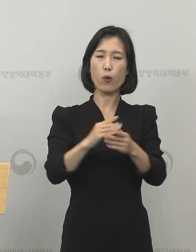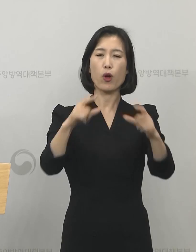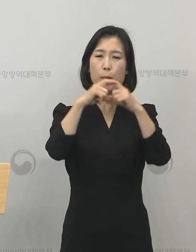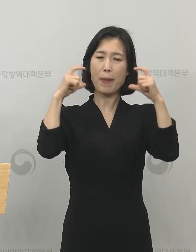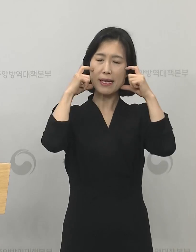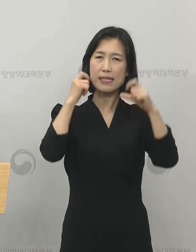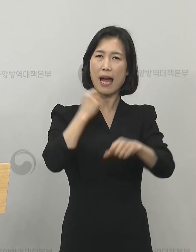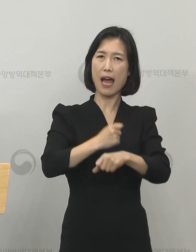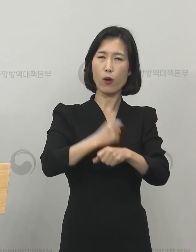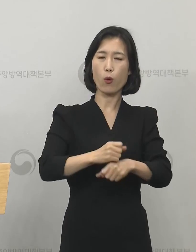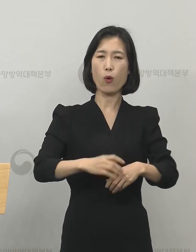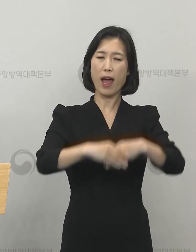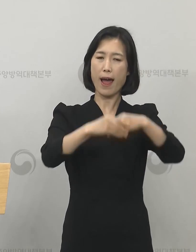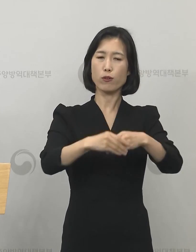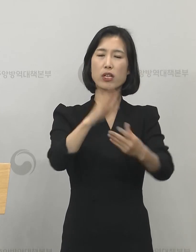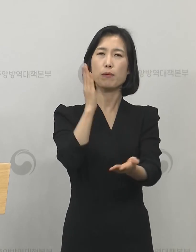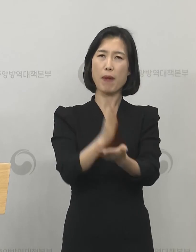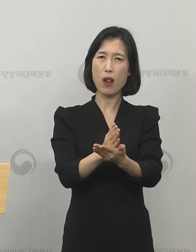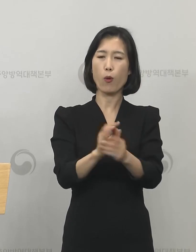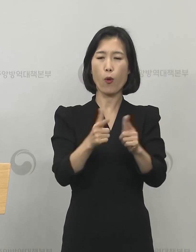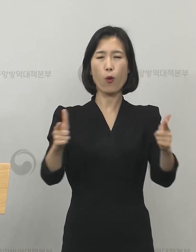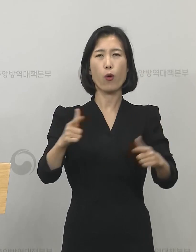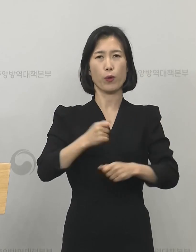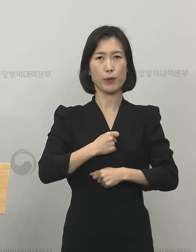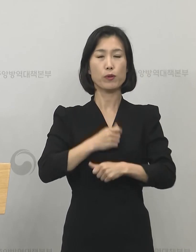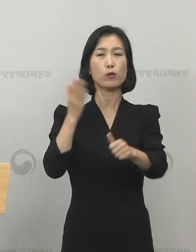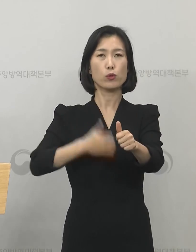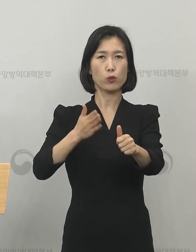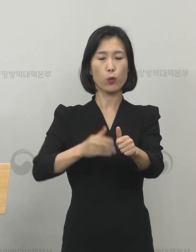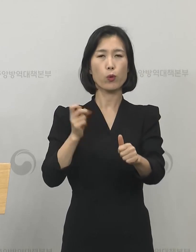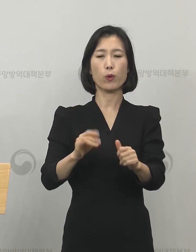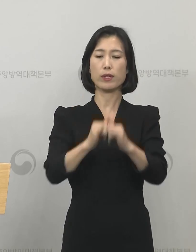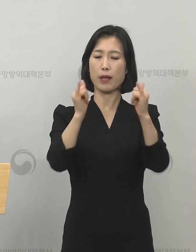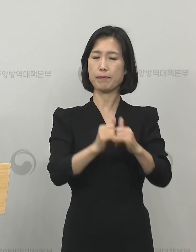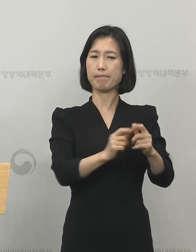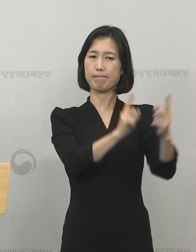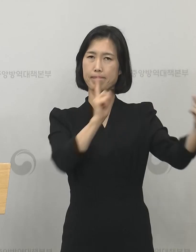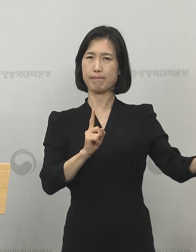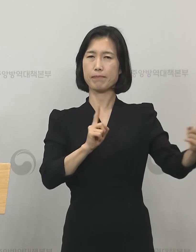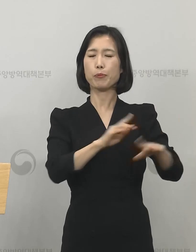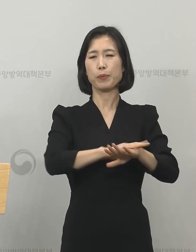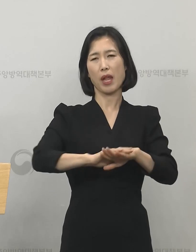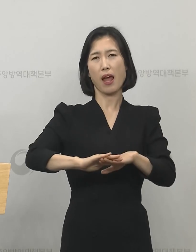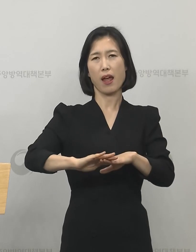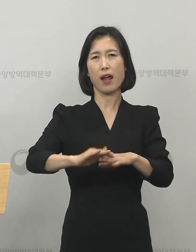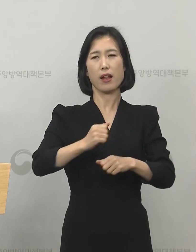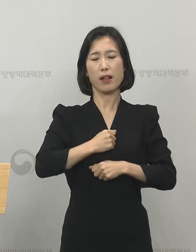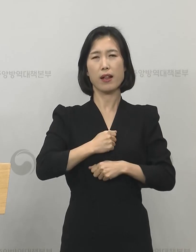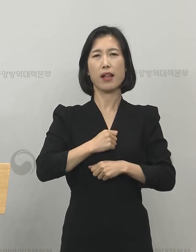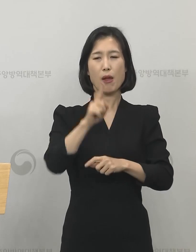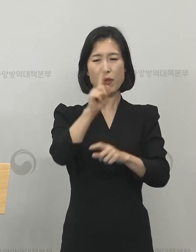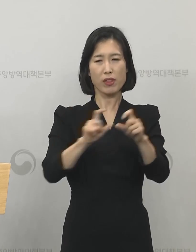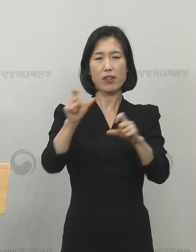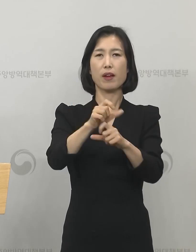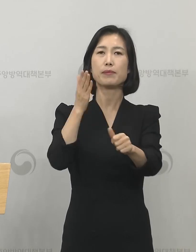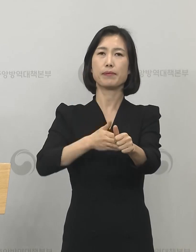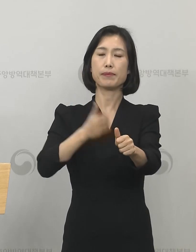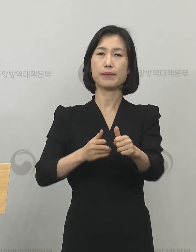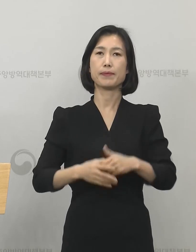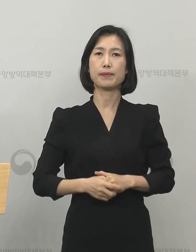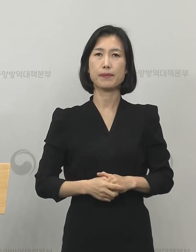등 개인위생 수칙을 반드시 준수해 주시고 사회적 거리 두기를 실천해 주실 것을 거듭 당부드립니다.